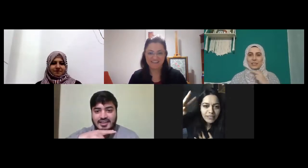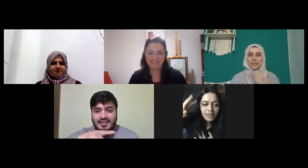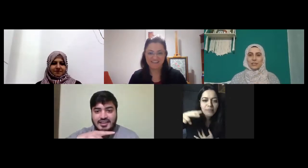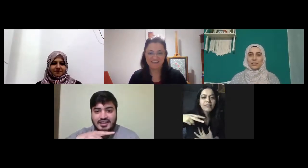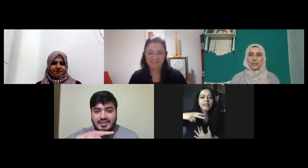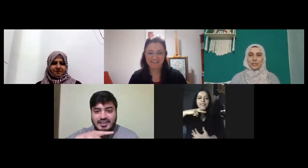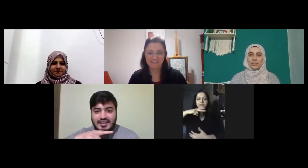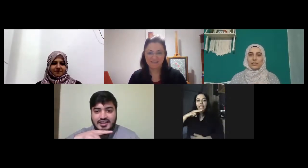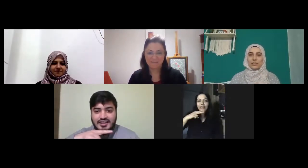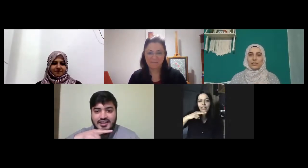Zeynep